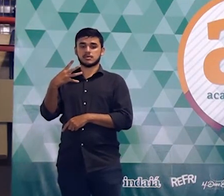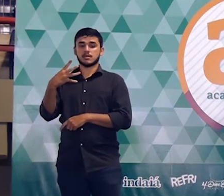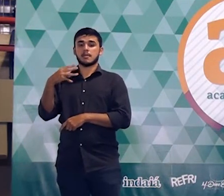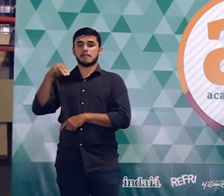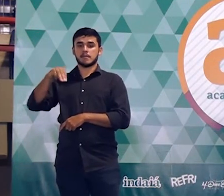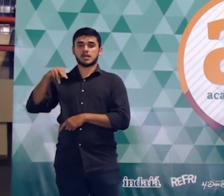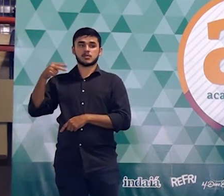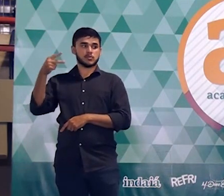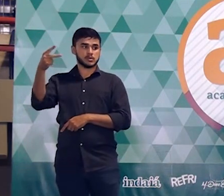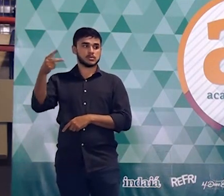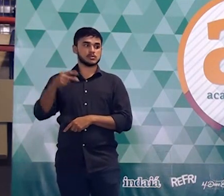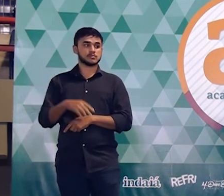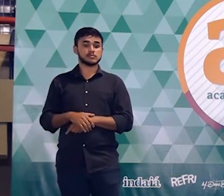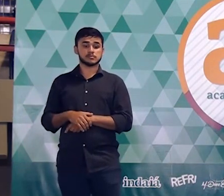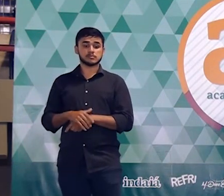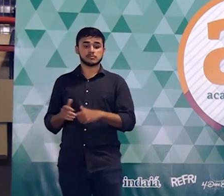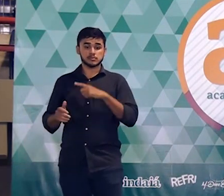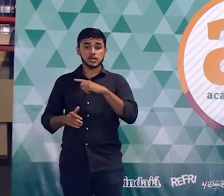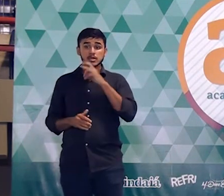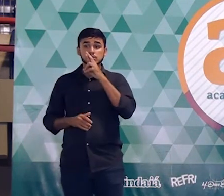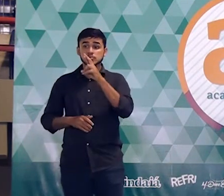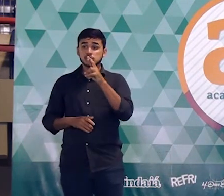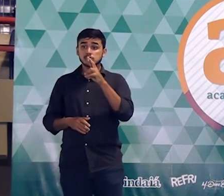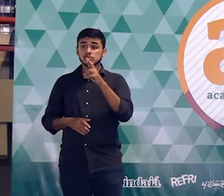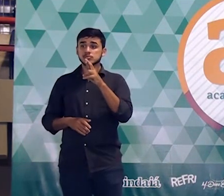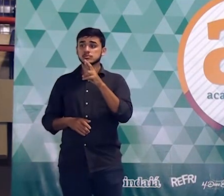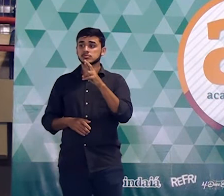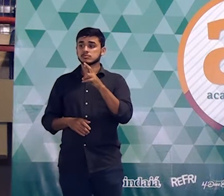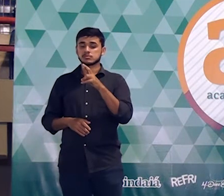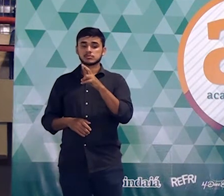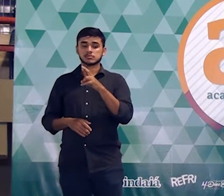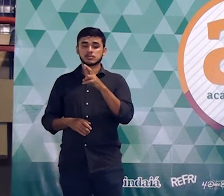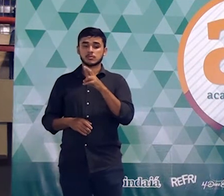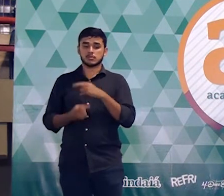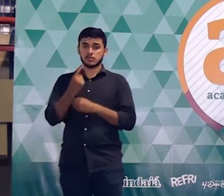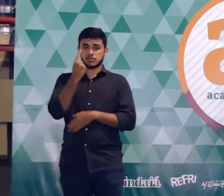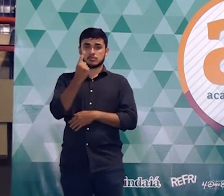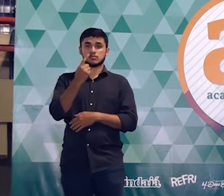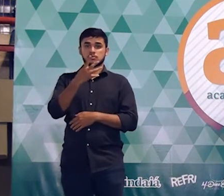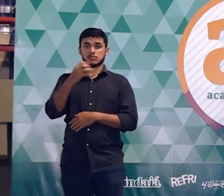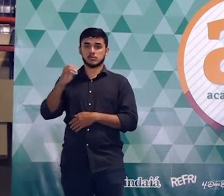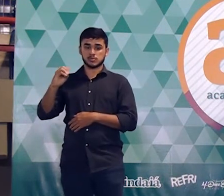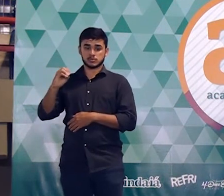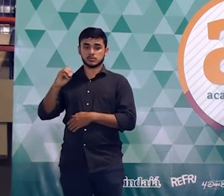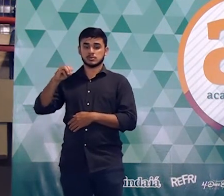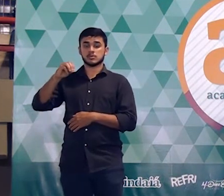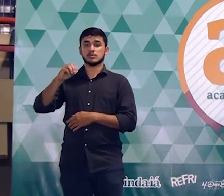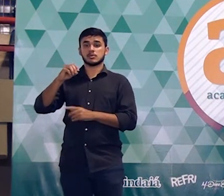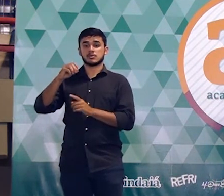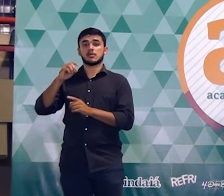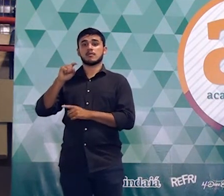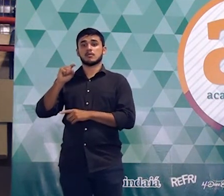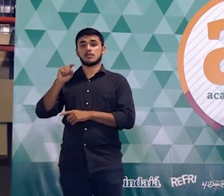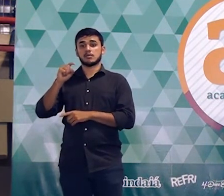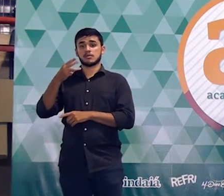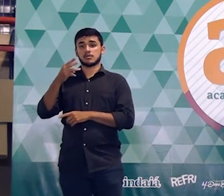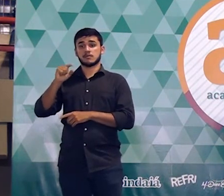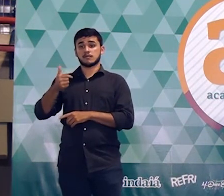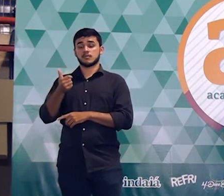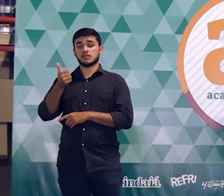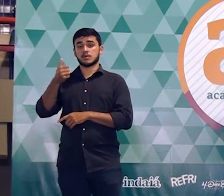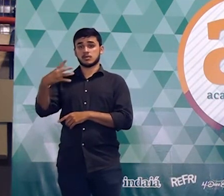quadrados tem essa resposta? não 1400 pi metros quadrados e aí gente? tranquilo essa?